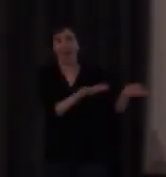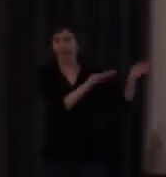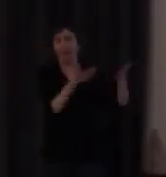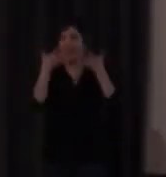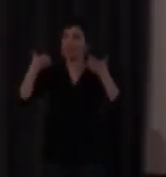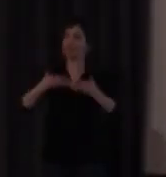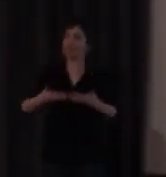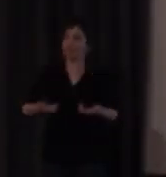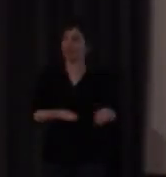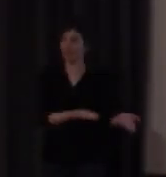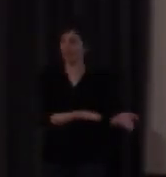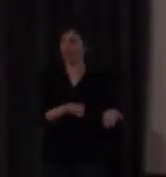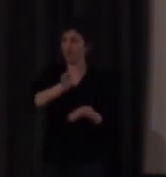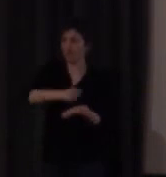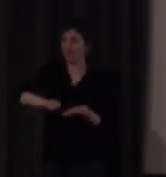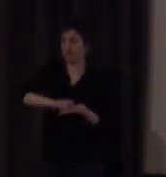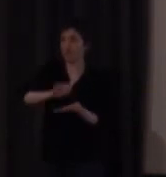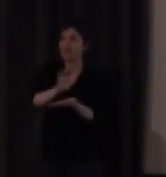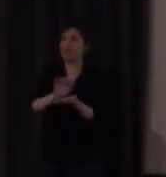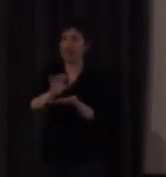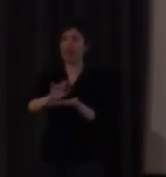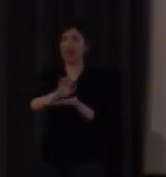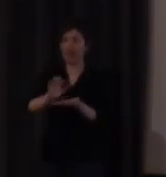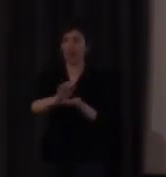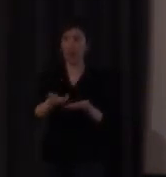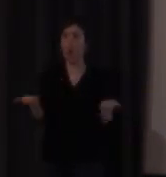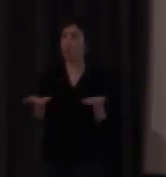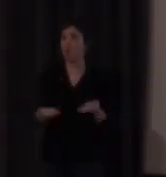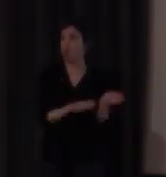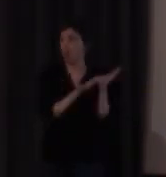texto escrito en SEA ¿vale?